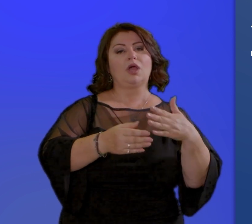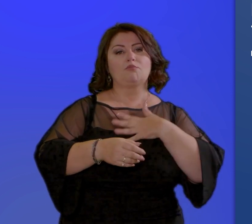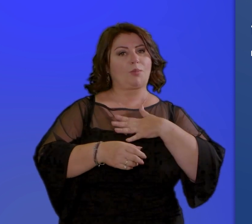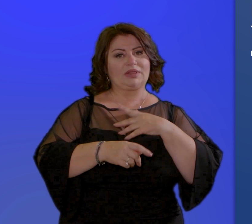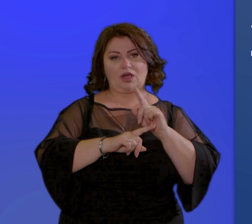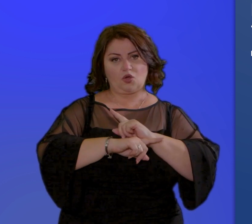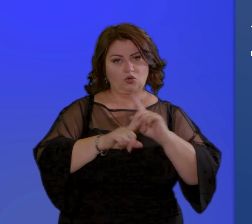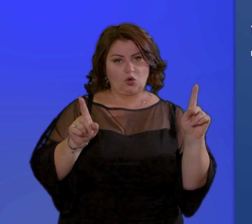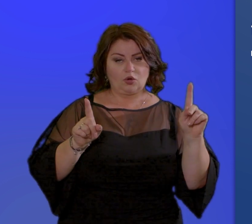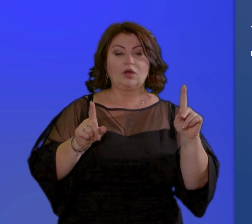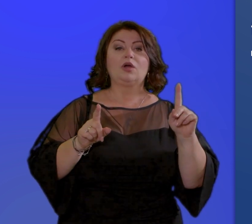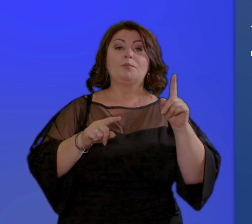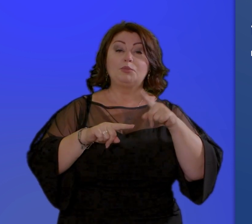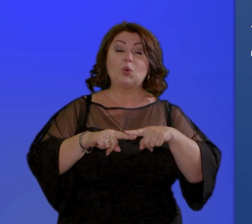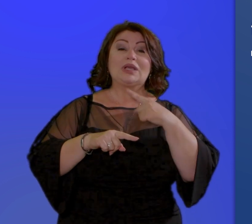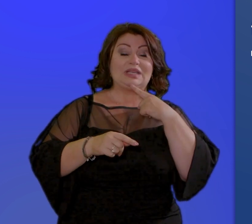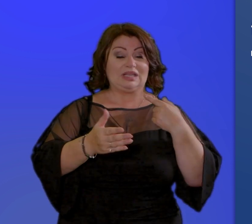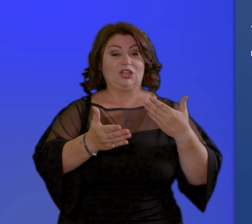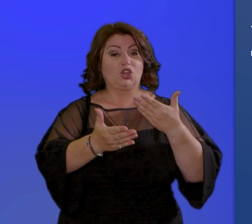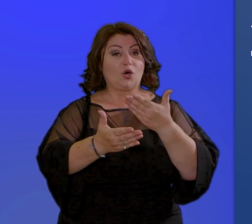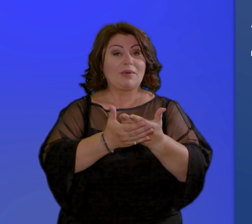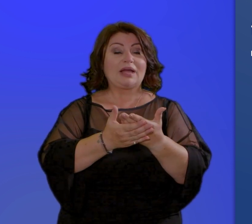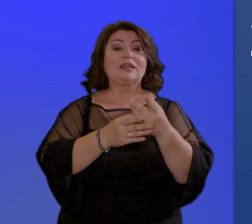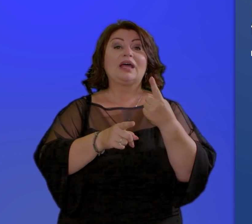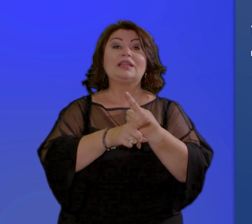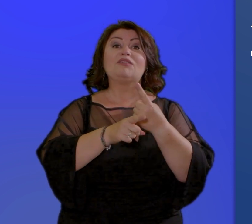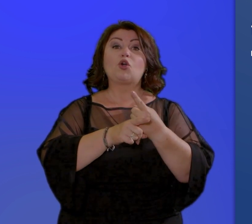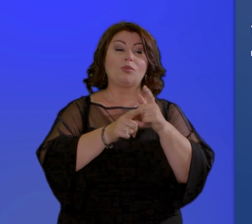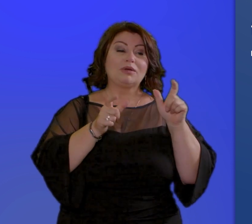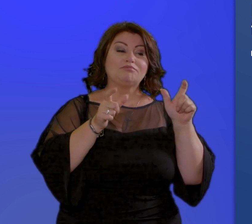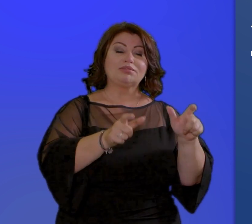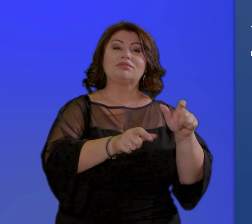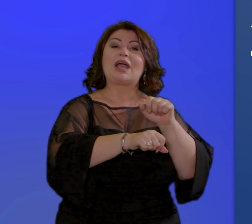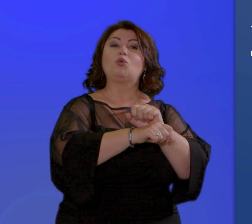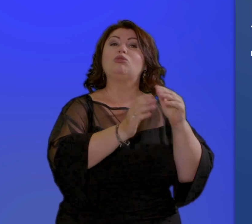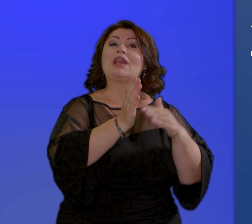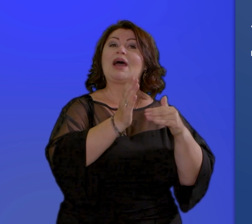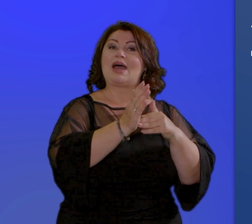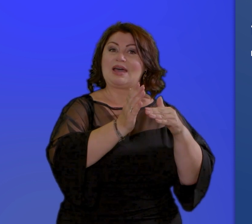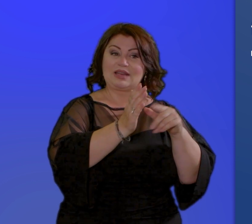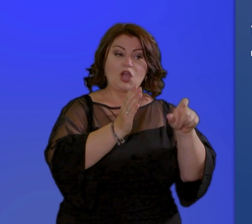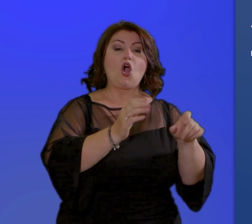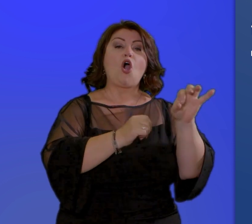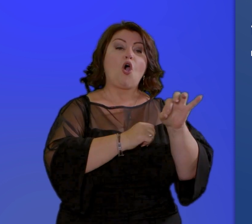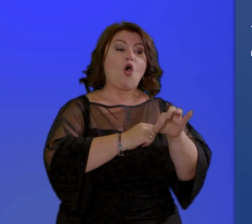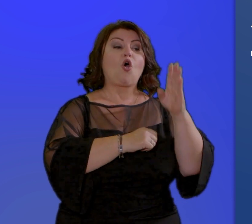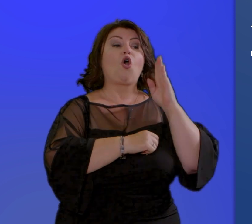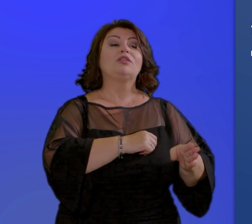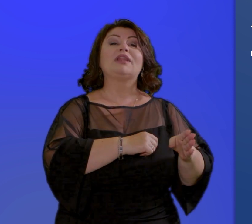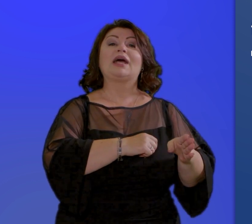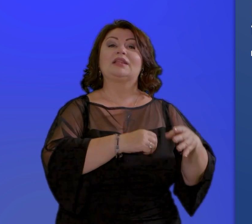essere stato condannato in via definitiva nei dieci anni precedenti per uno dei delitti indicati dalla legge